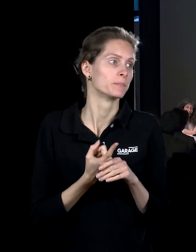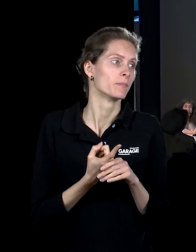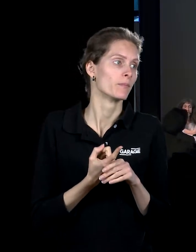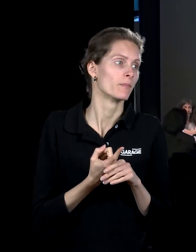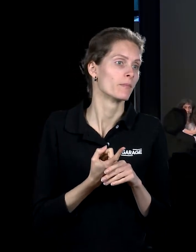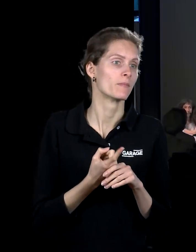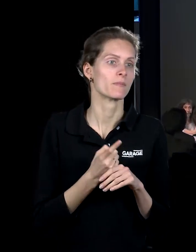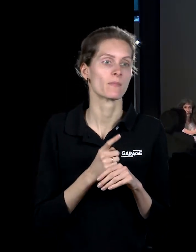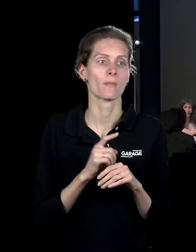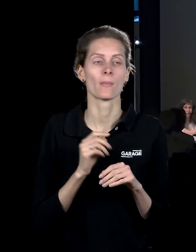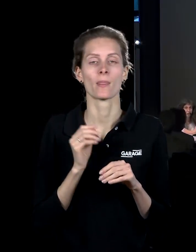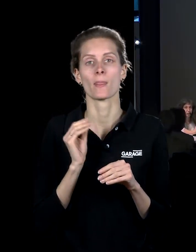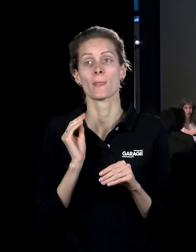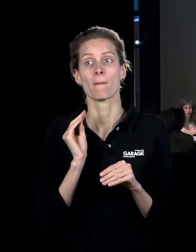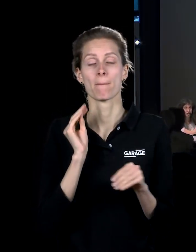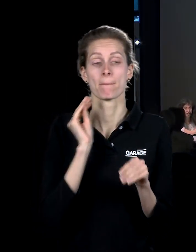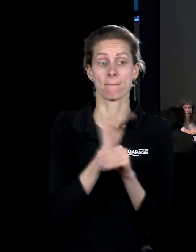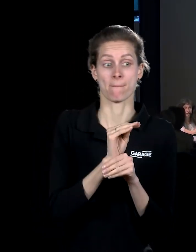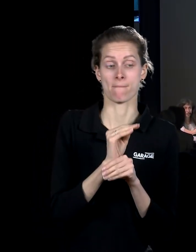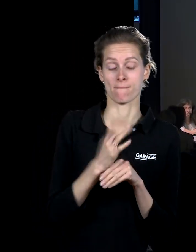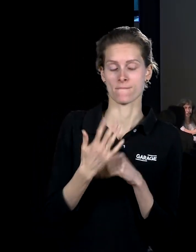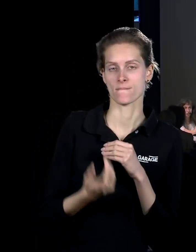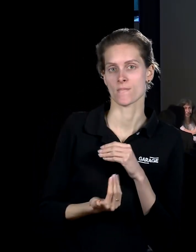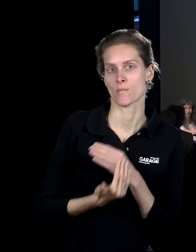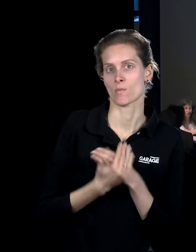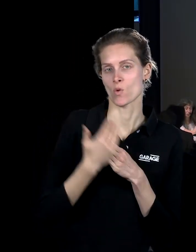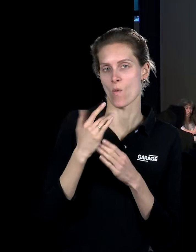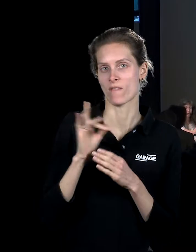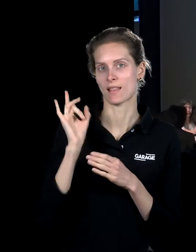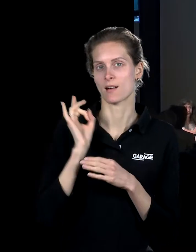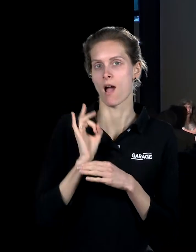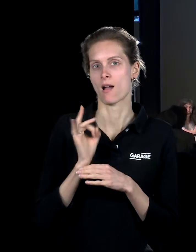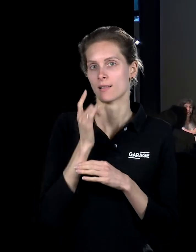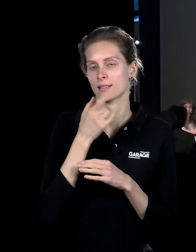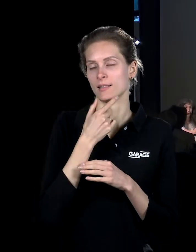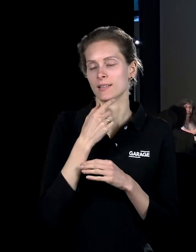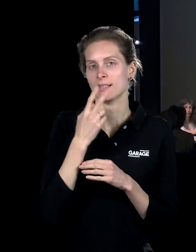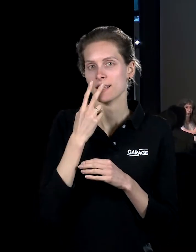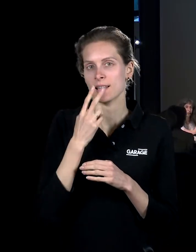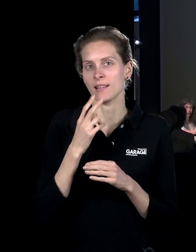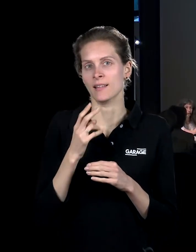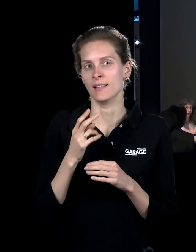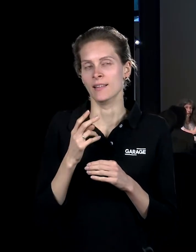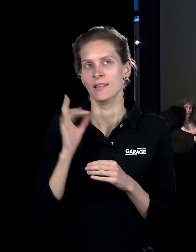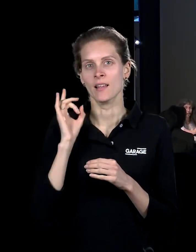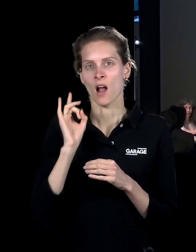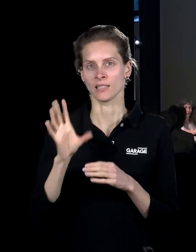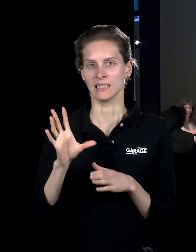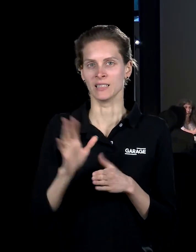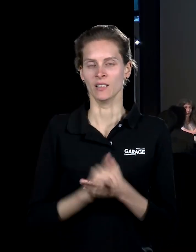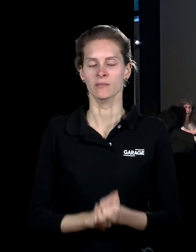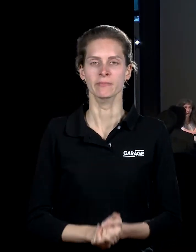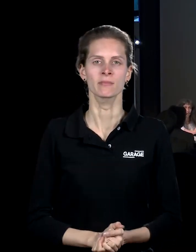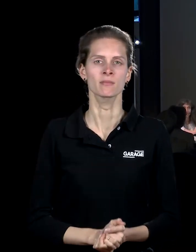которому вменяется в обязанность некий фольклор, некая традиция, которой у него нет. Традиция абсолютно вымышленная, традиция